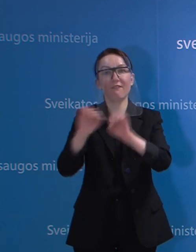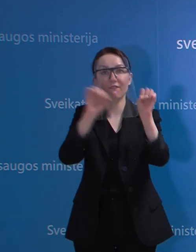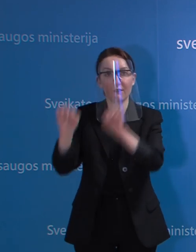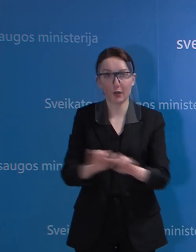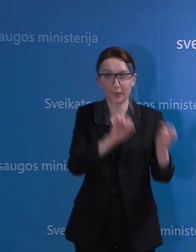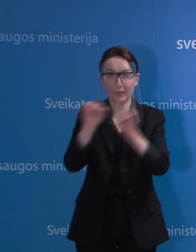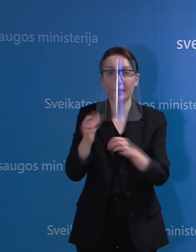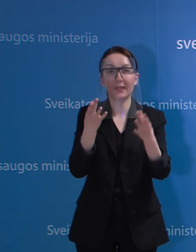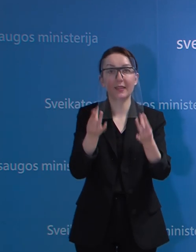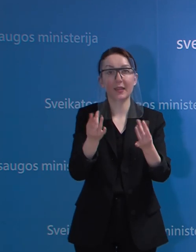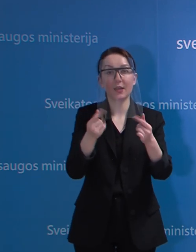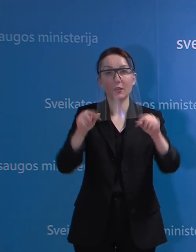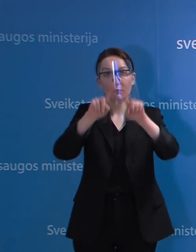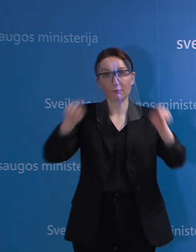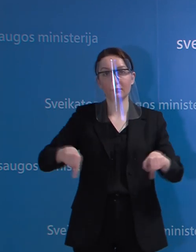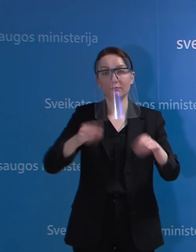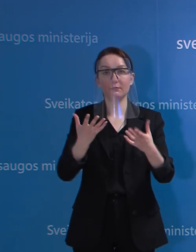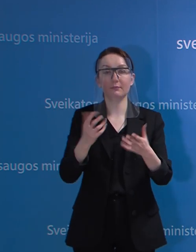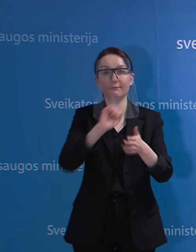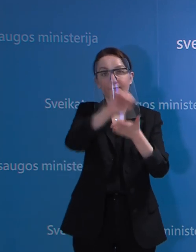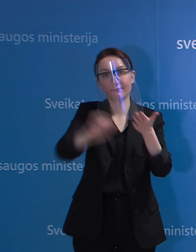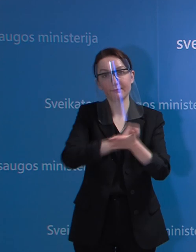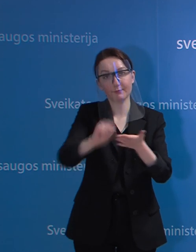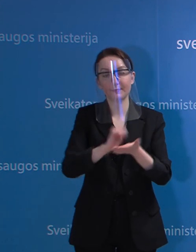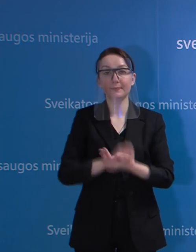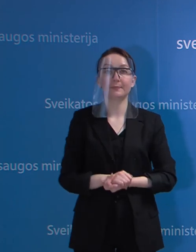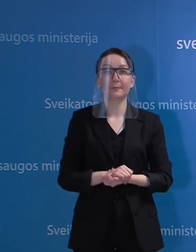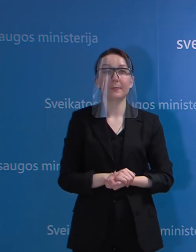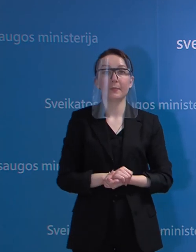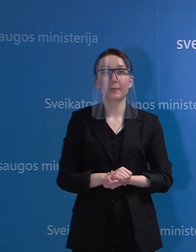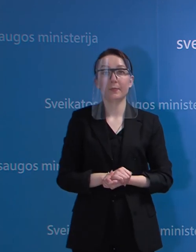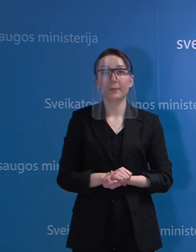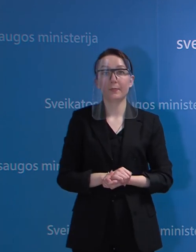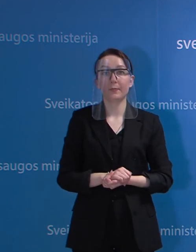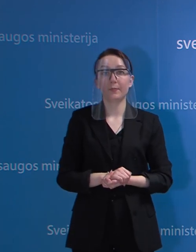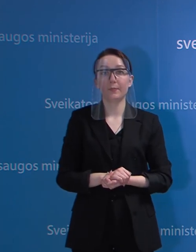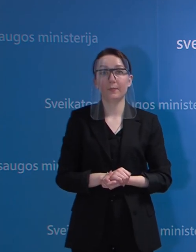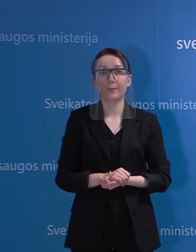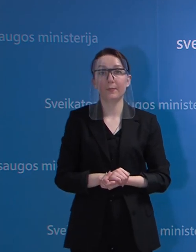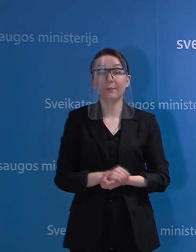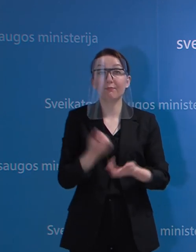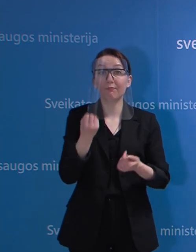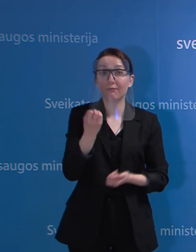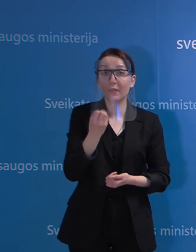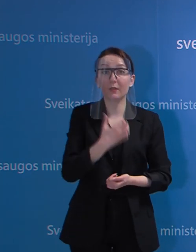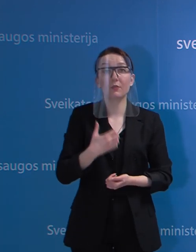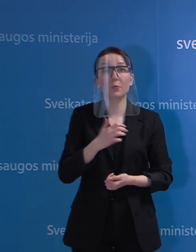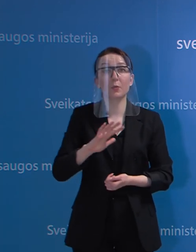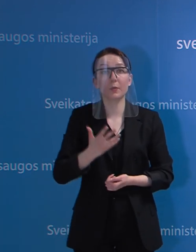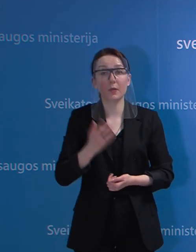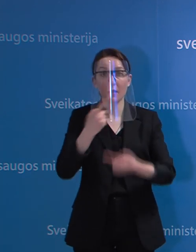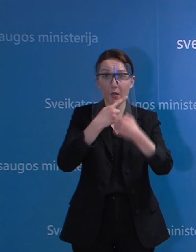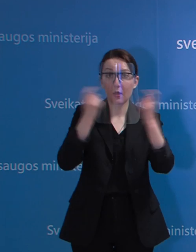drėgnų būdu. Kas dar yra svarbu, tai yra